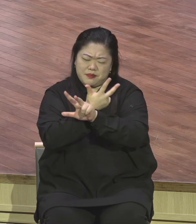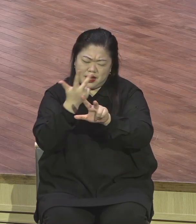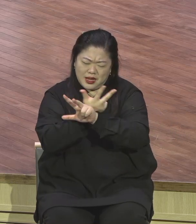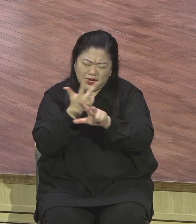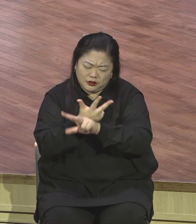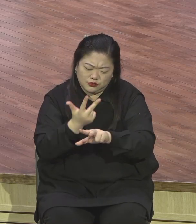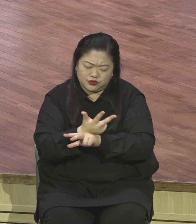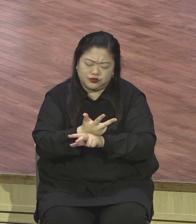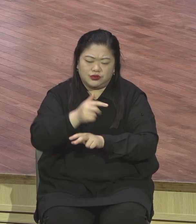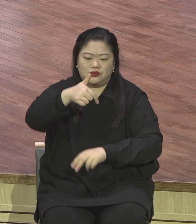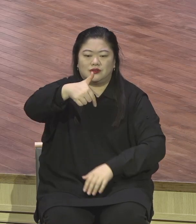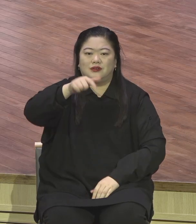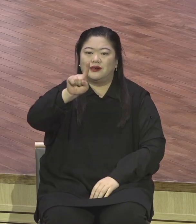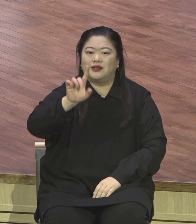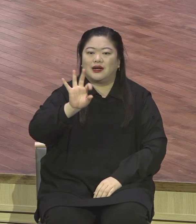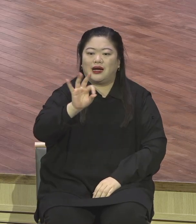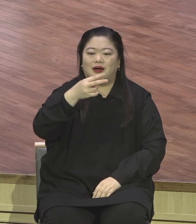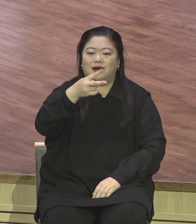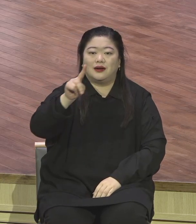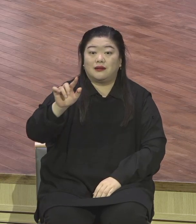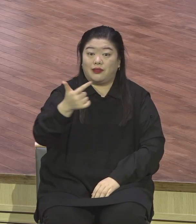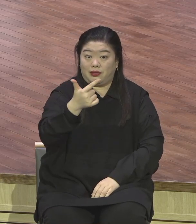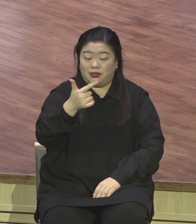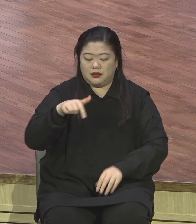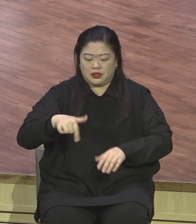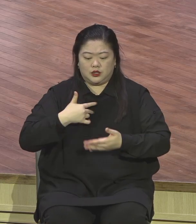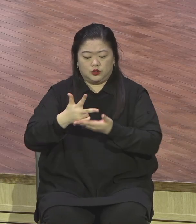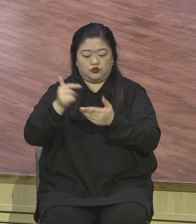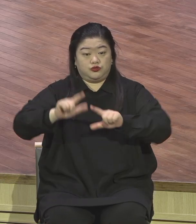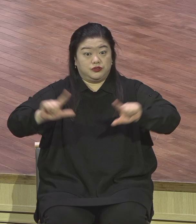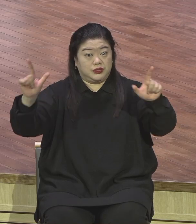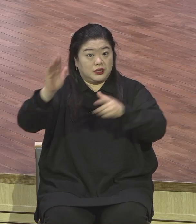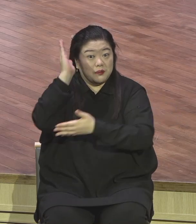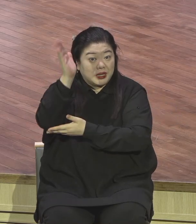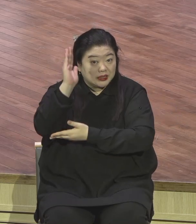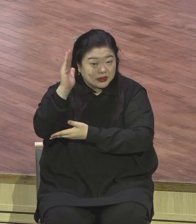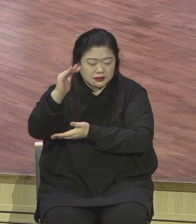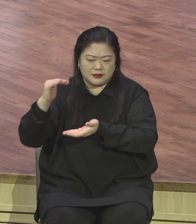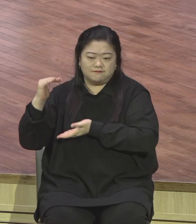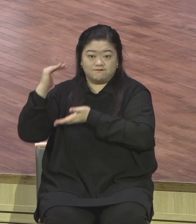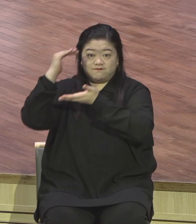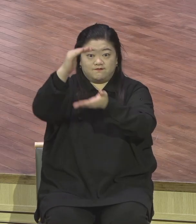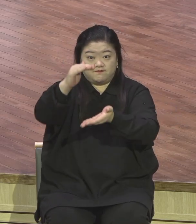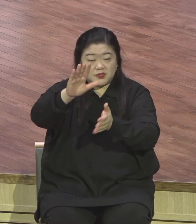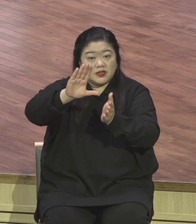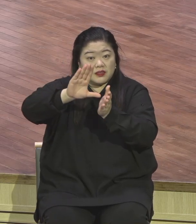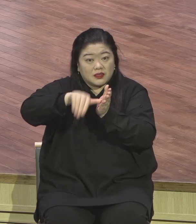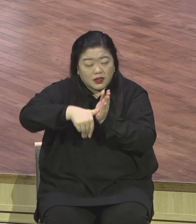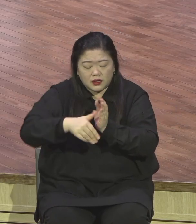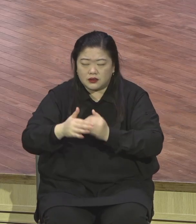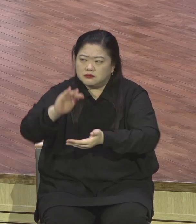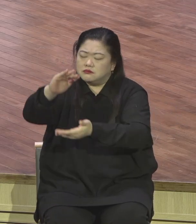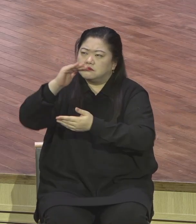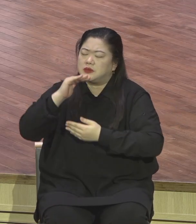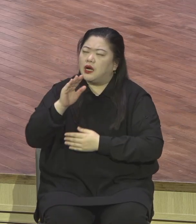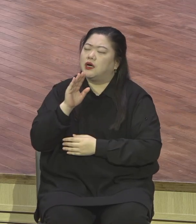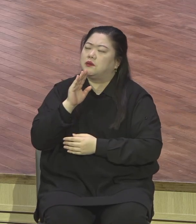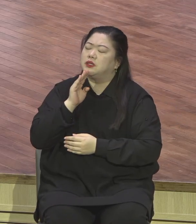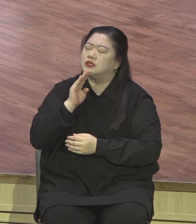여러분이 새 힘을 얻고 환경을 이길 수 있는, 뛰어넘을 수 있는 하나님의 산 역사를